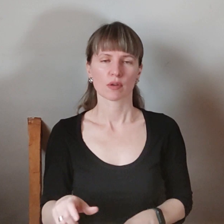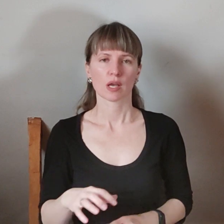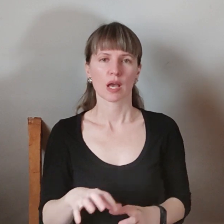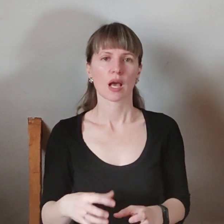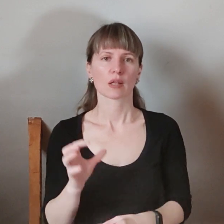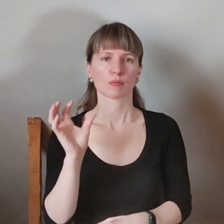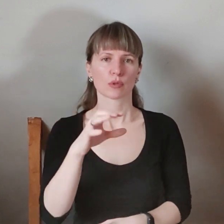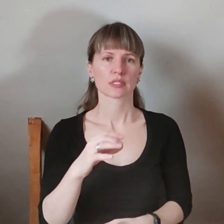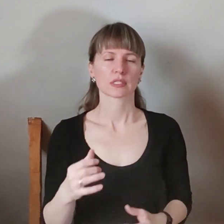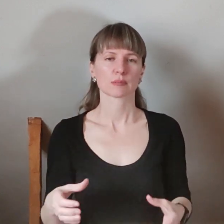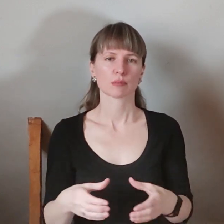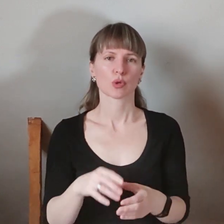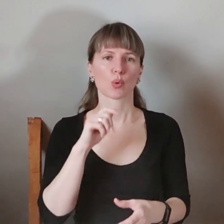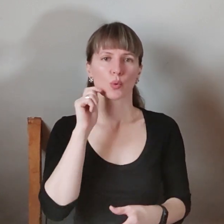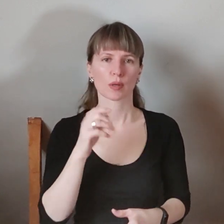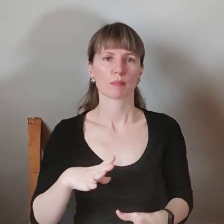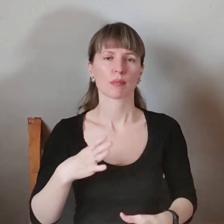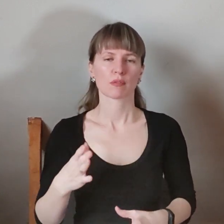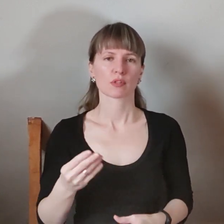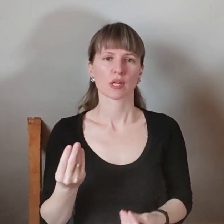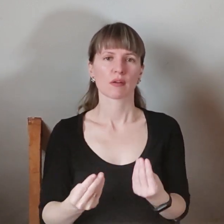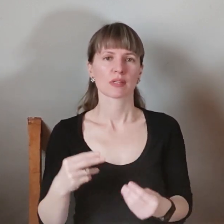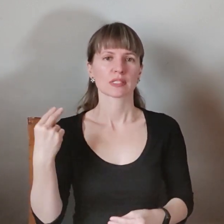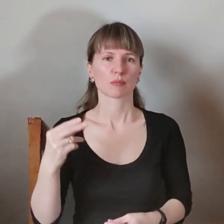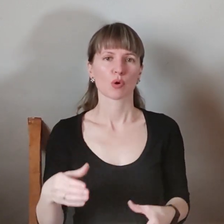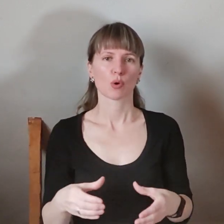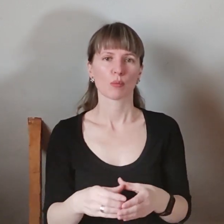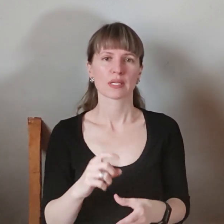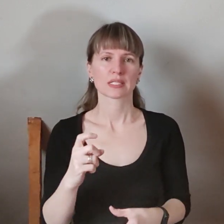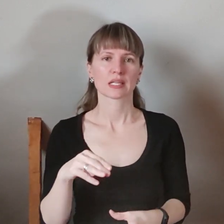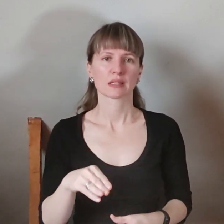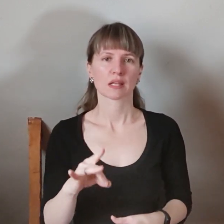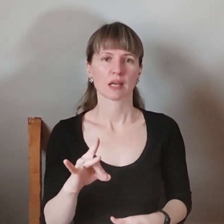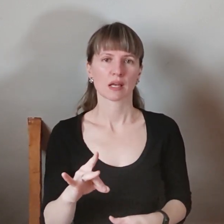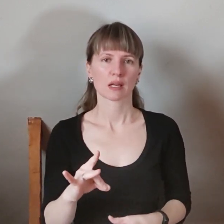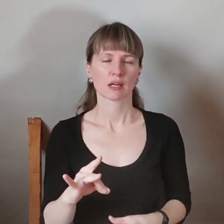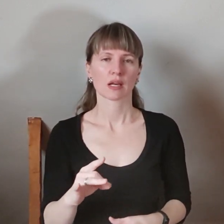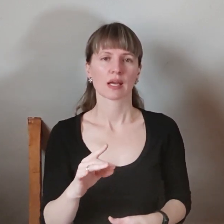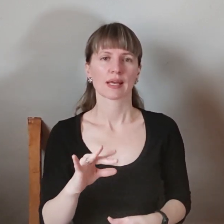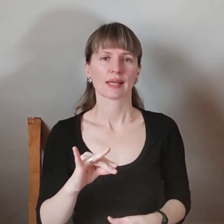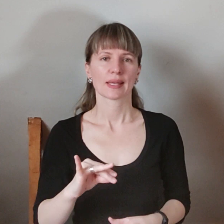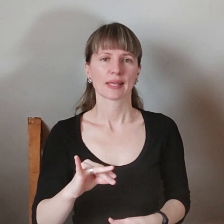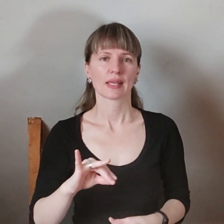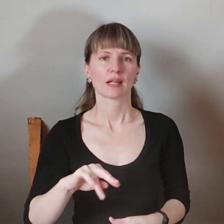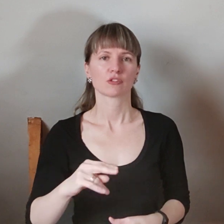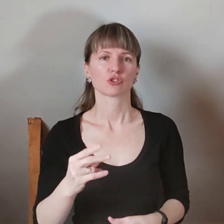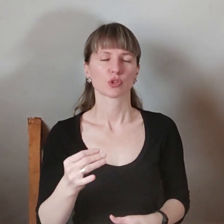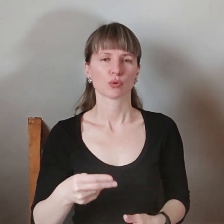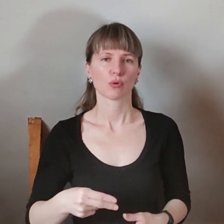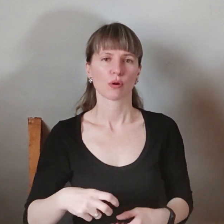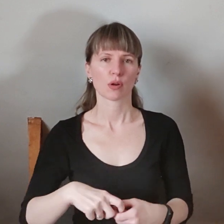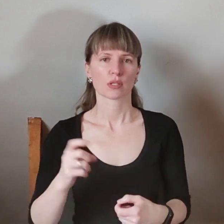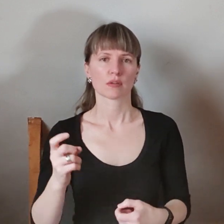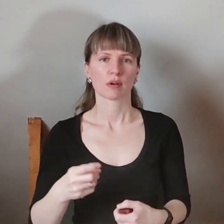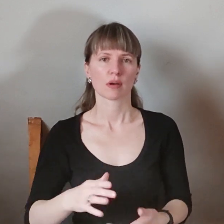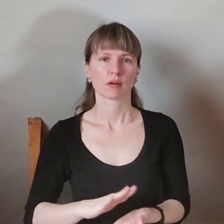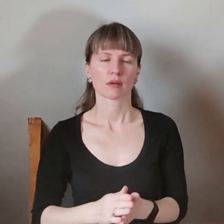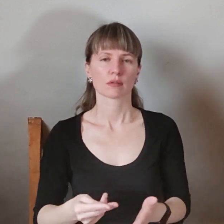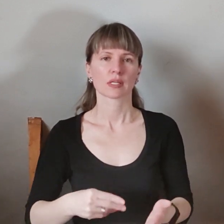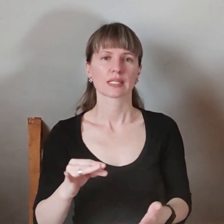збірної України та предишній гравець запрізької команди ЗПР Дмитро Ільченко розірвав контракт із московським ЦСКА та